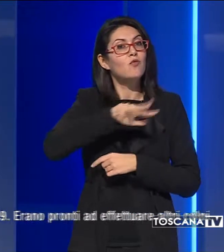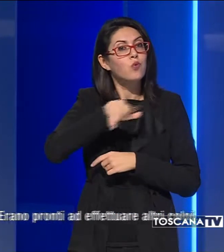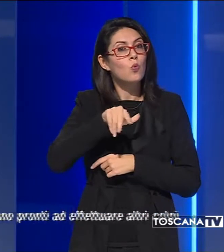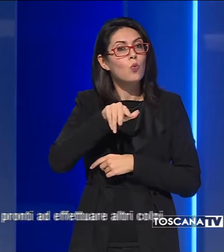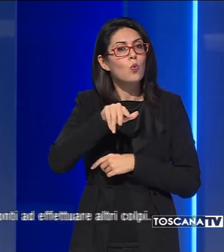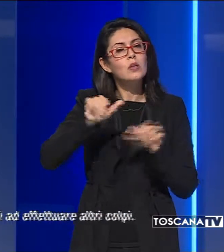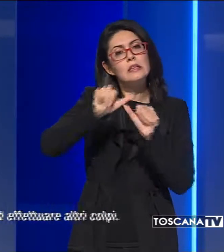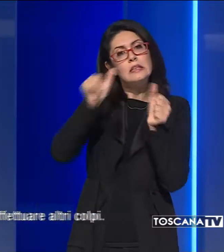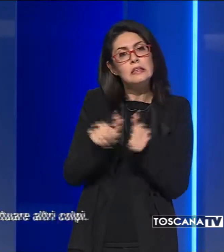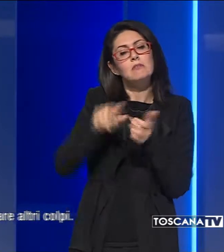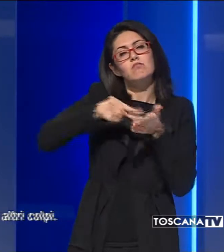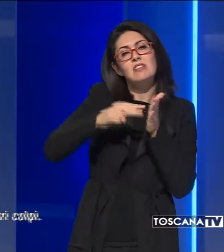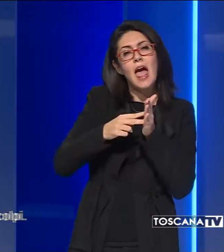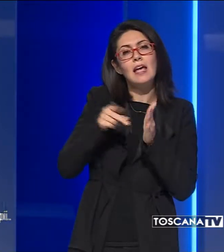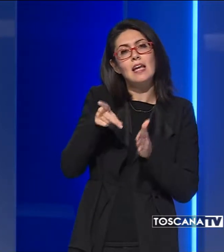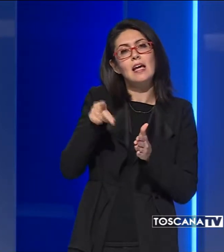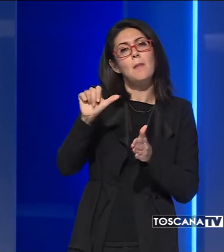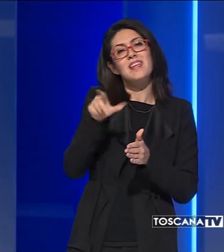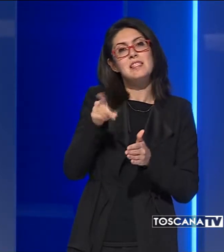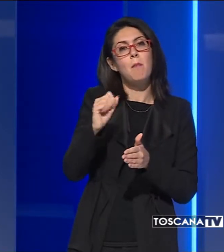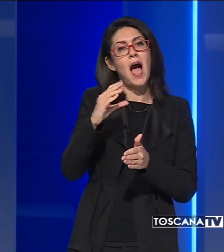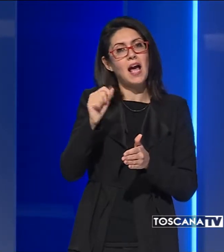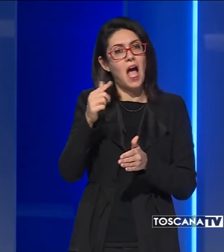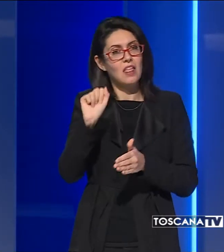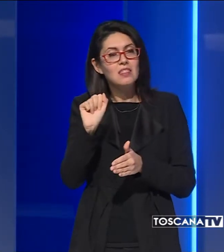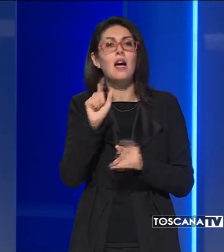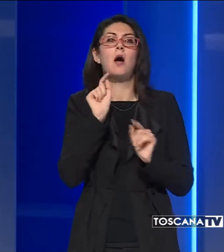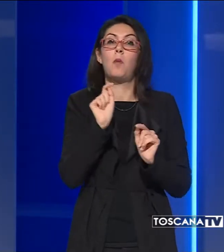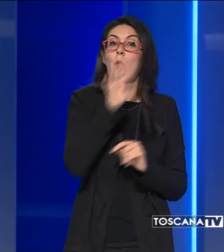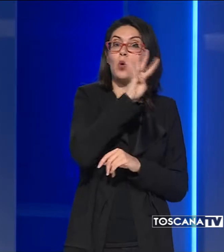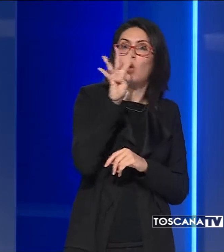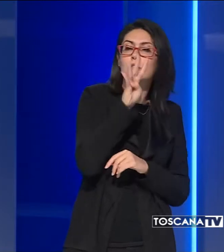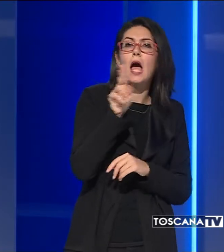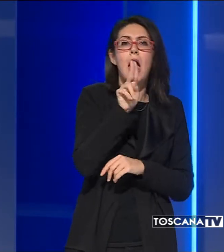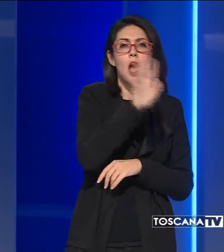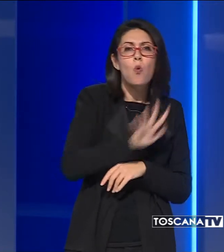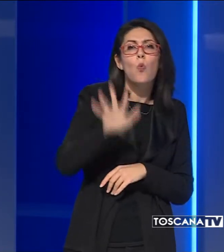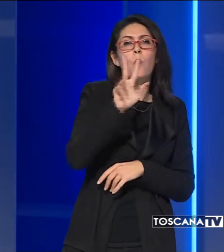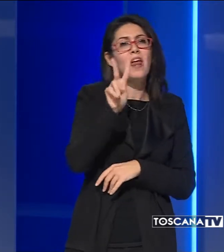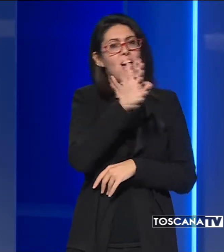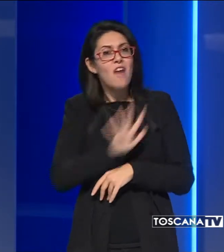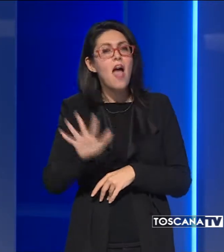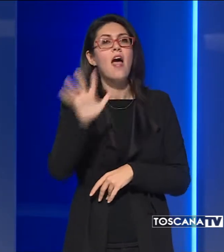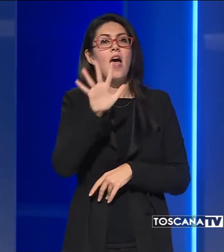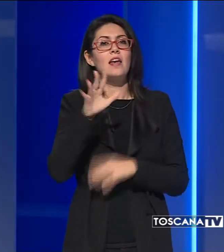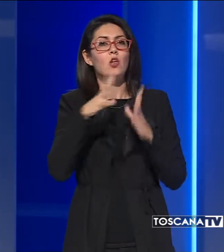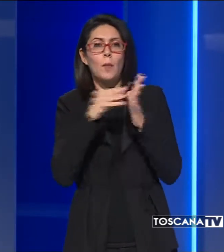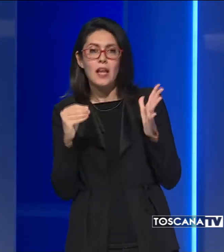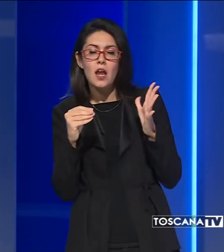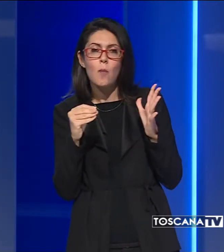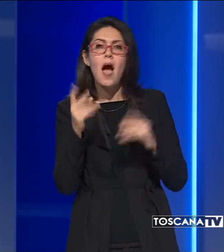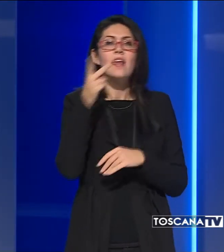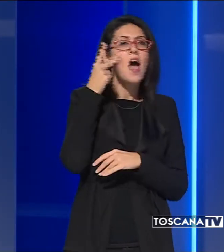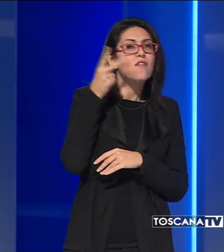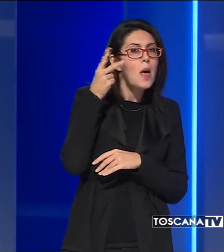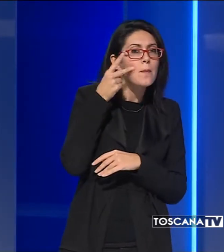della spaccata. Commessi Toscana, Umbria, Veneto, Emilia Romagna tra febbraio e giugno